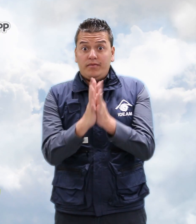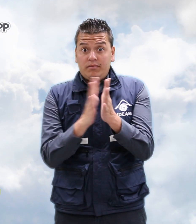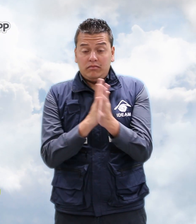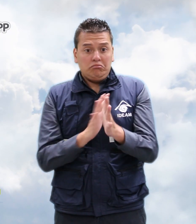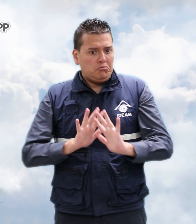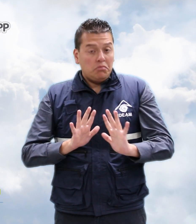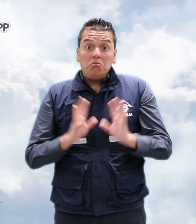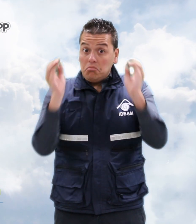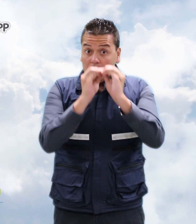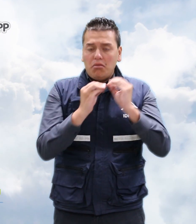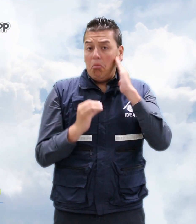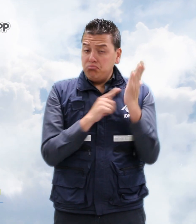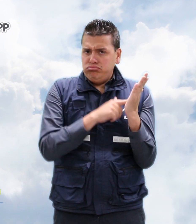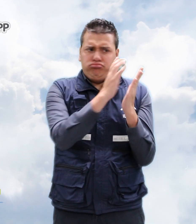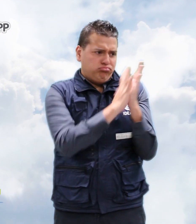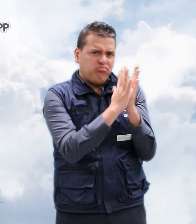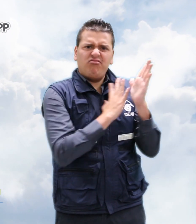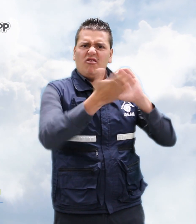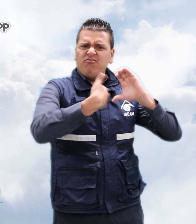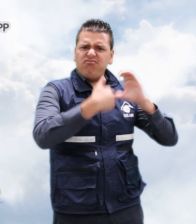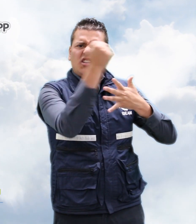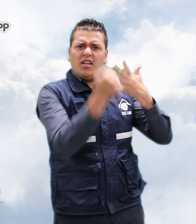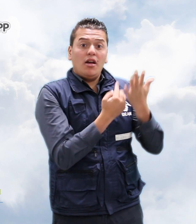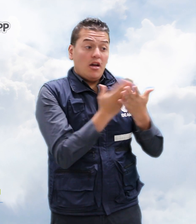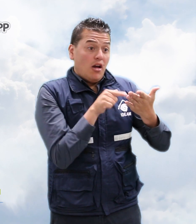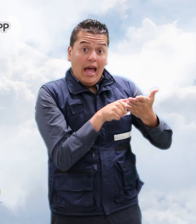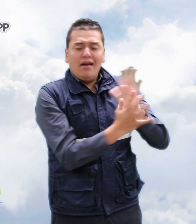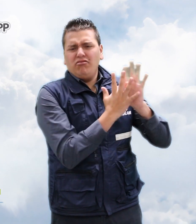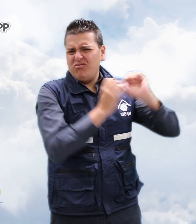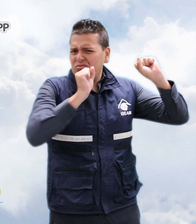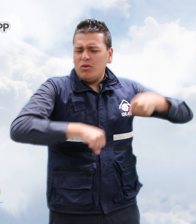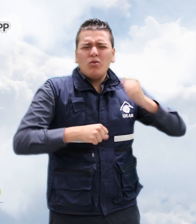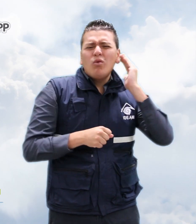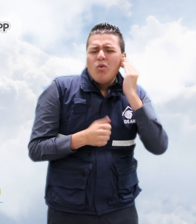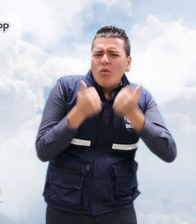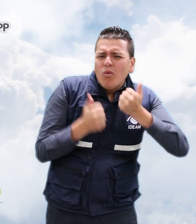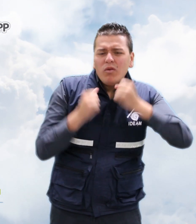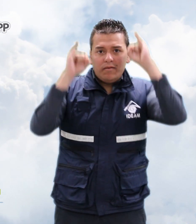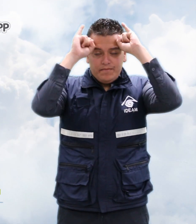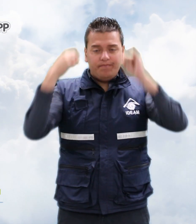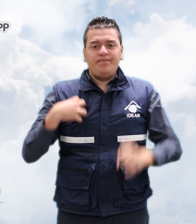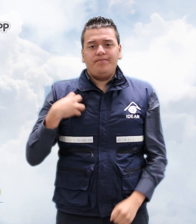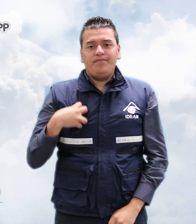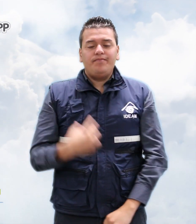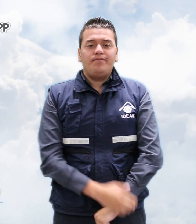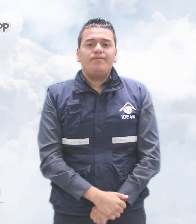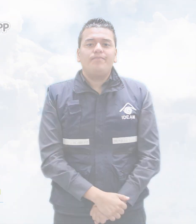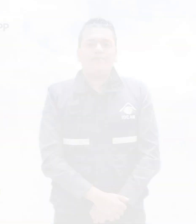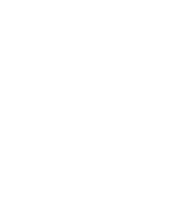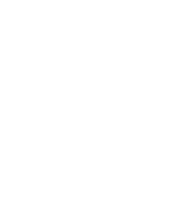Adicionalmente los invitamos a descargar nuestra aplicación Mi Pronóstico disponible para dispositivos móviles iPhone de Android.